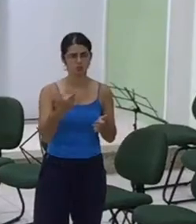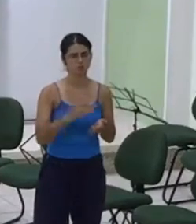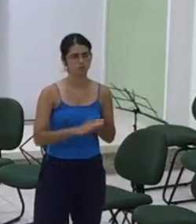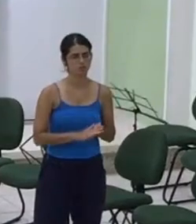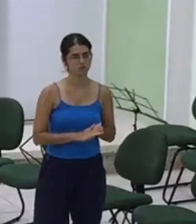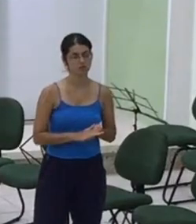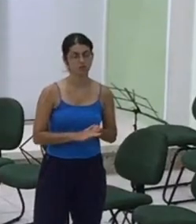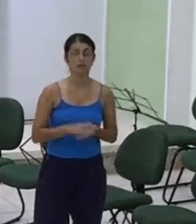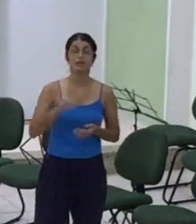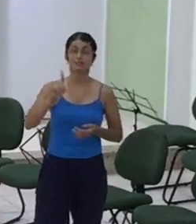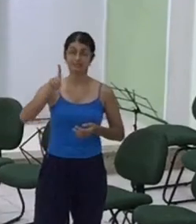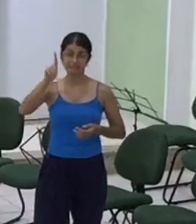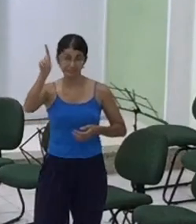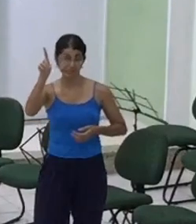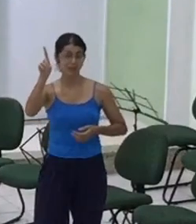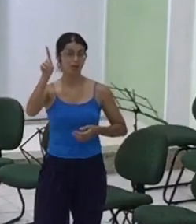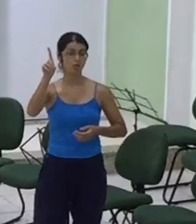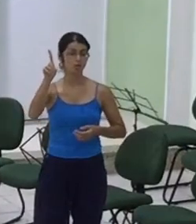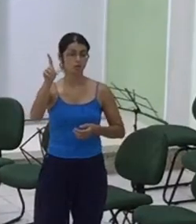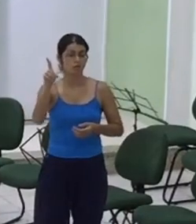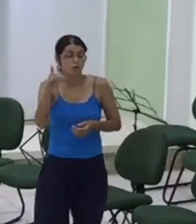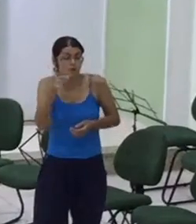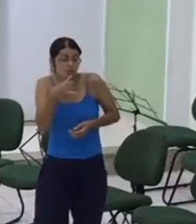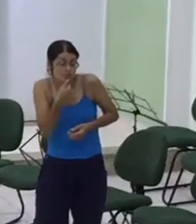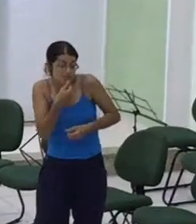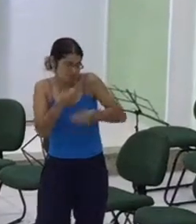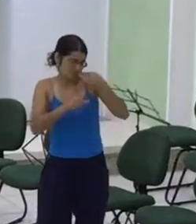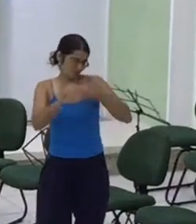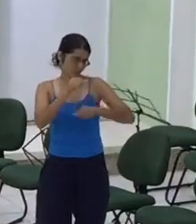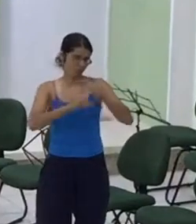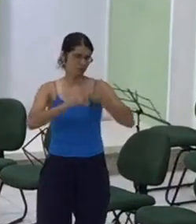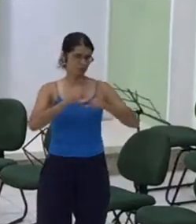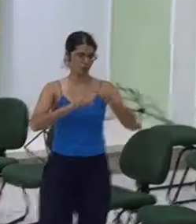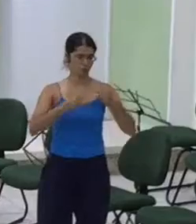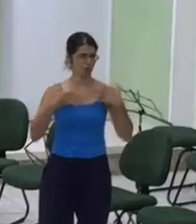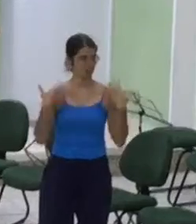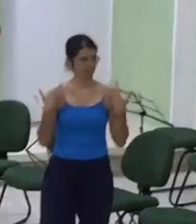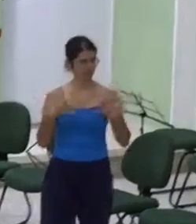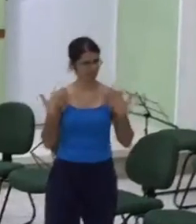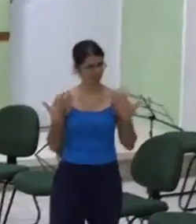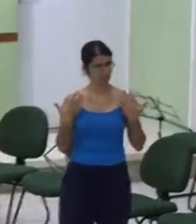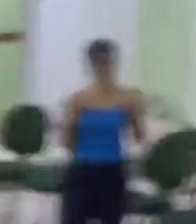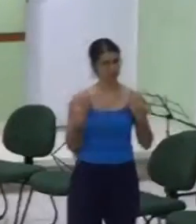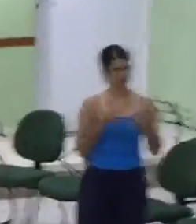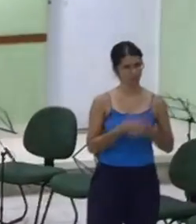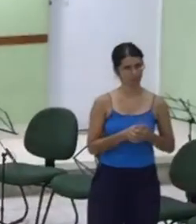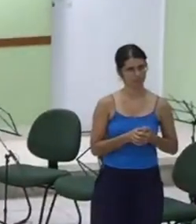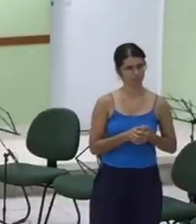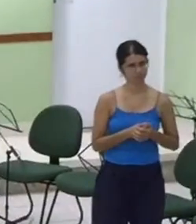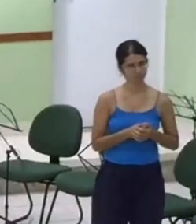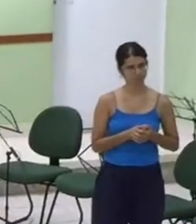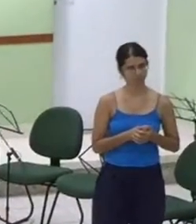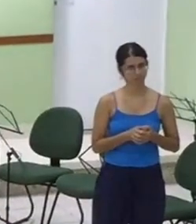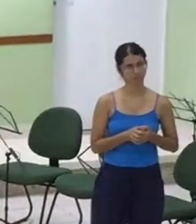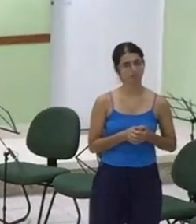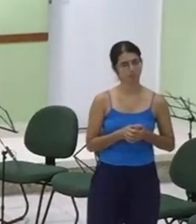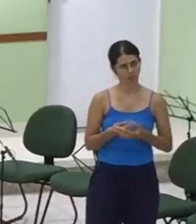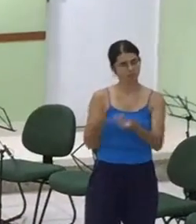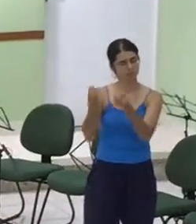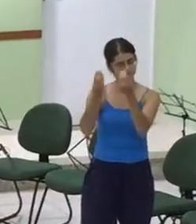Prende que me prevenda Prende-me, relativamente Prende